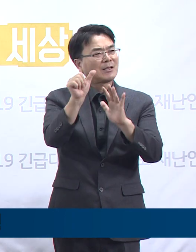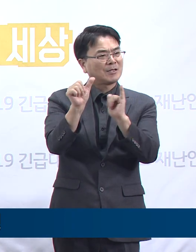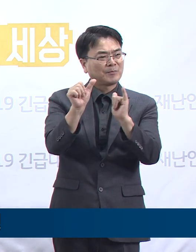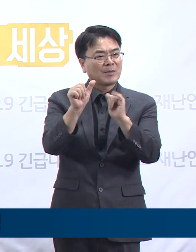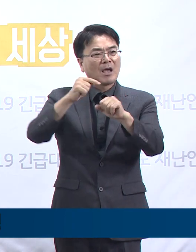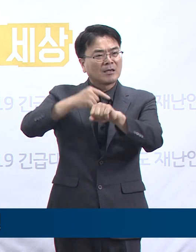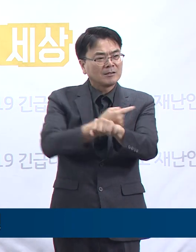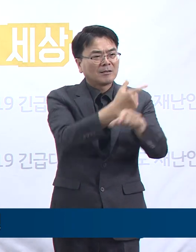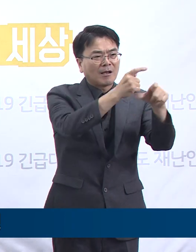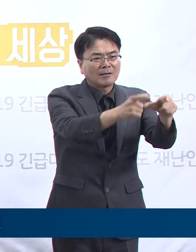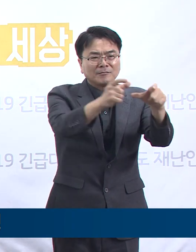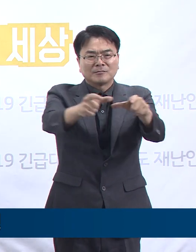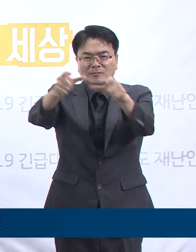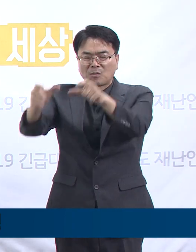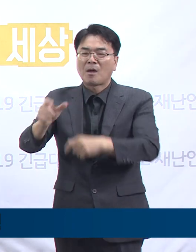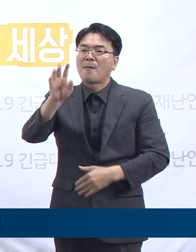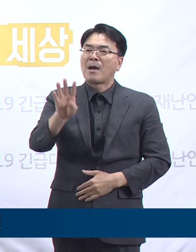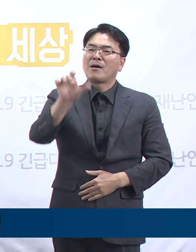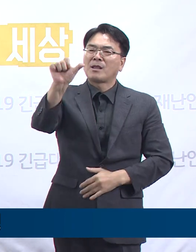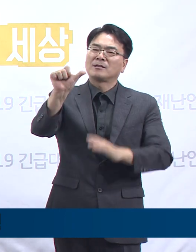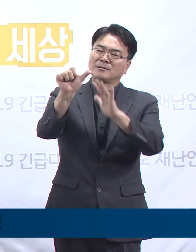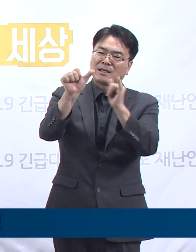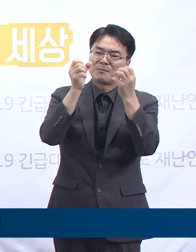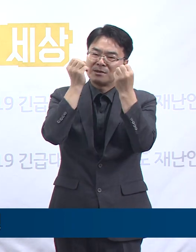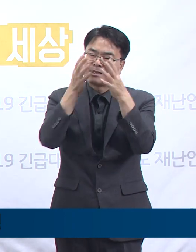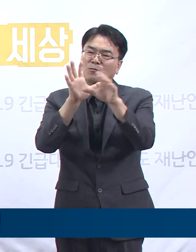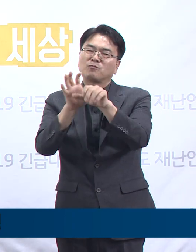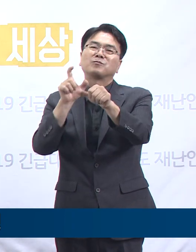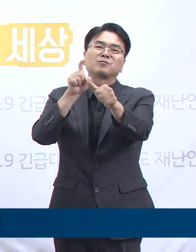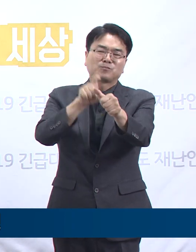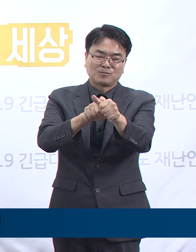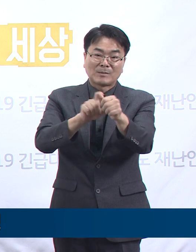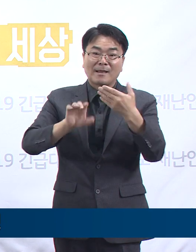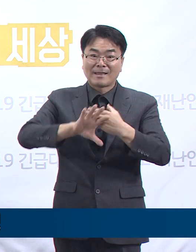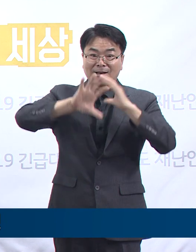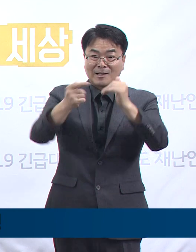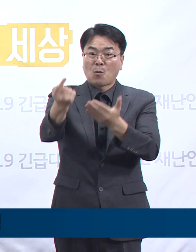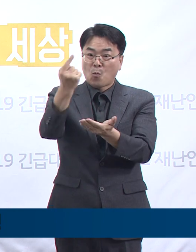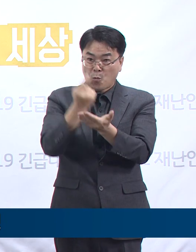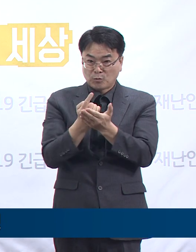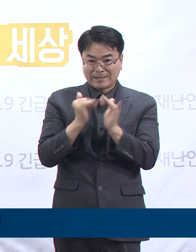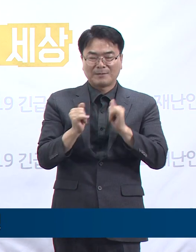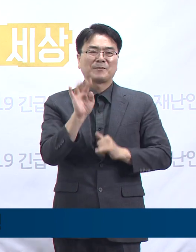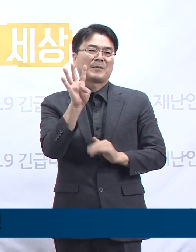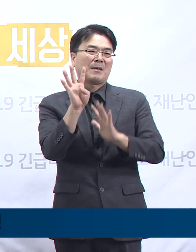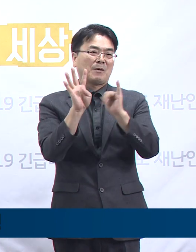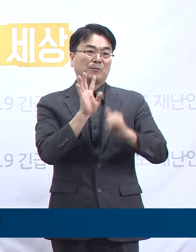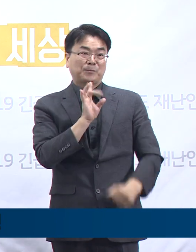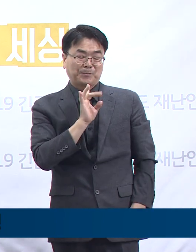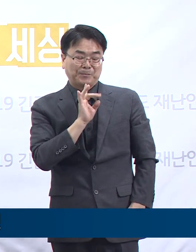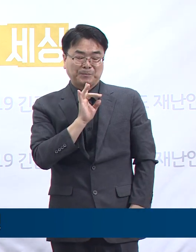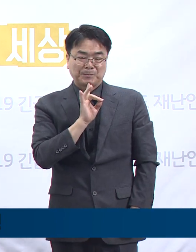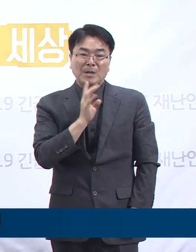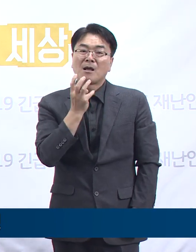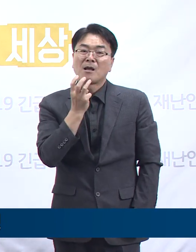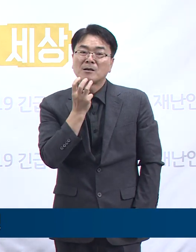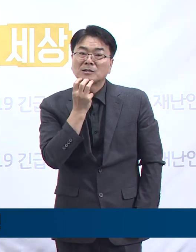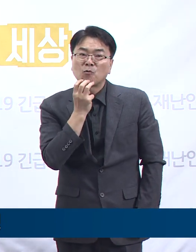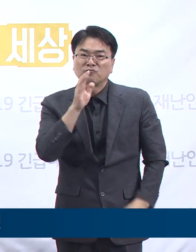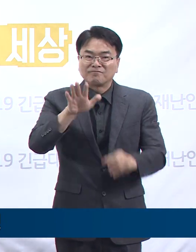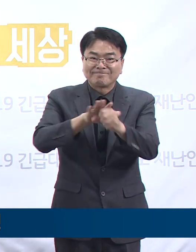기타 지역사회 발생이 48명입니다. 해외입국자는 4명입니다. 서울 성북구